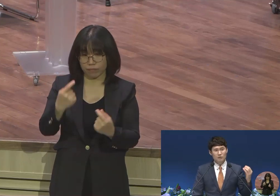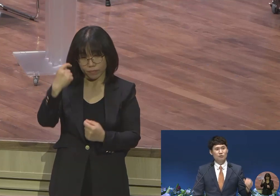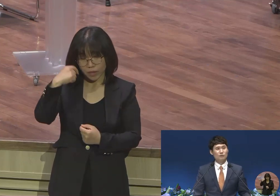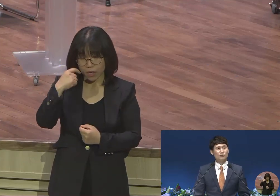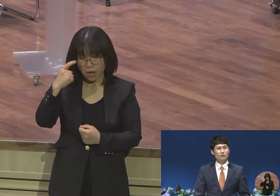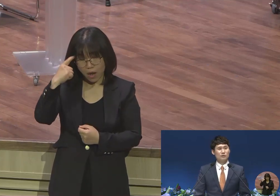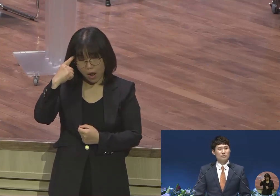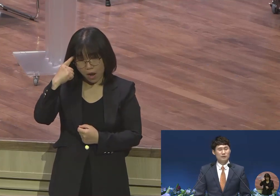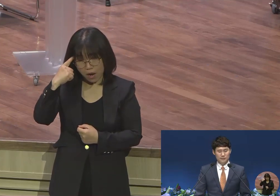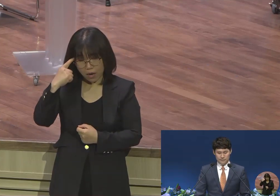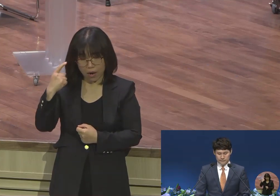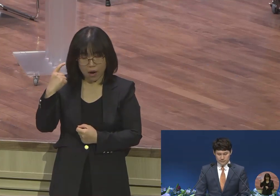들려오는 거죠